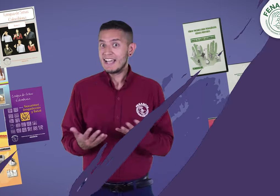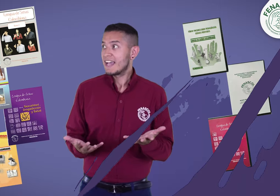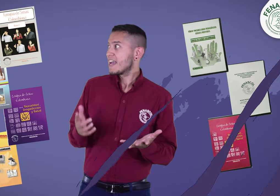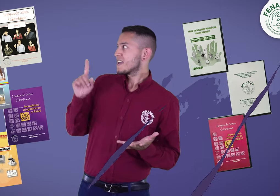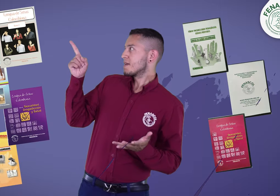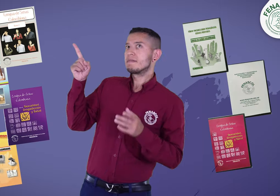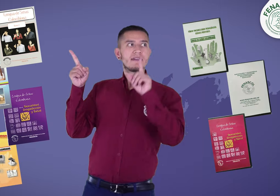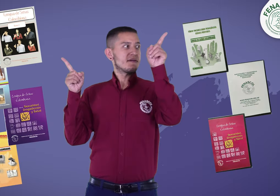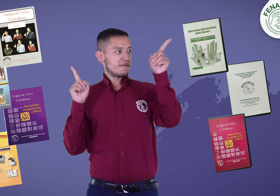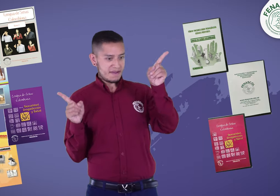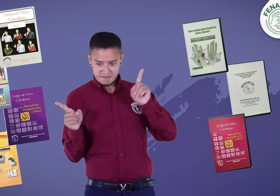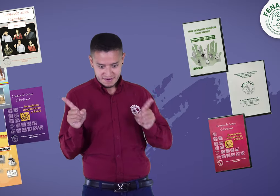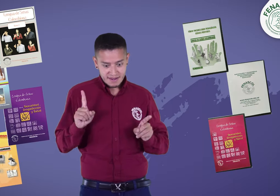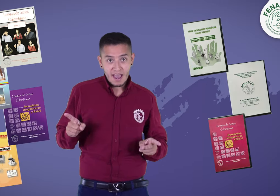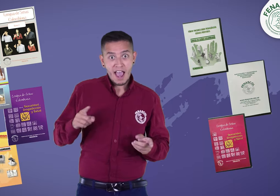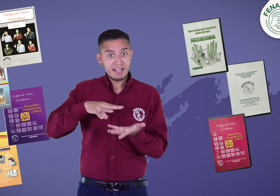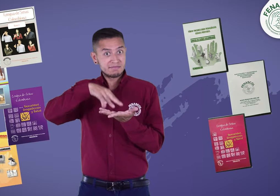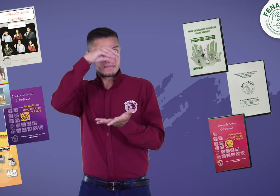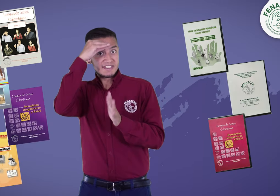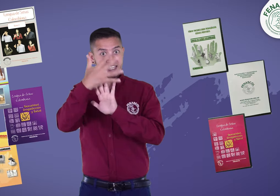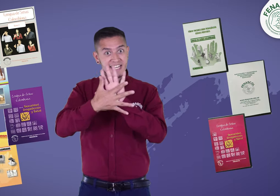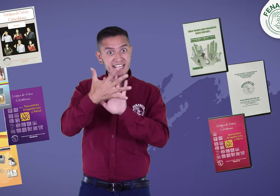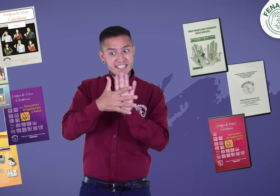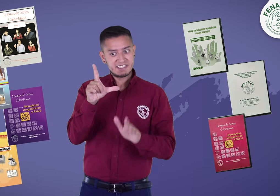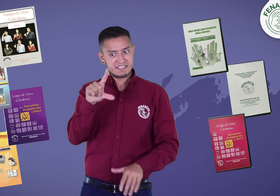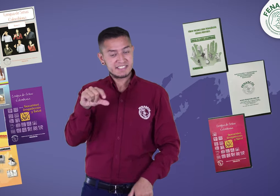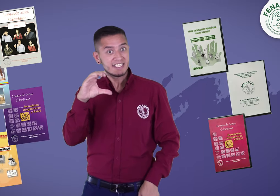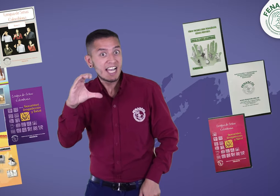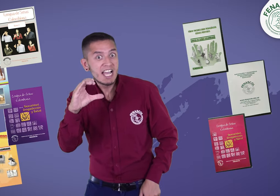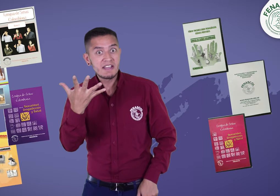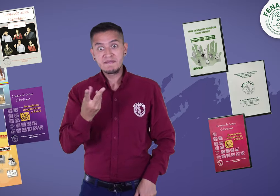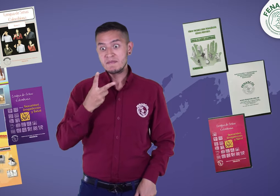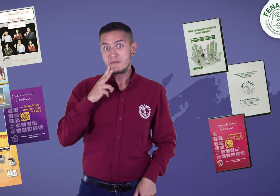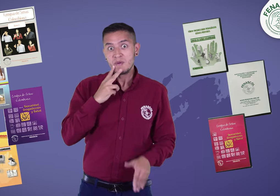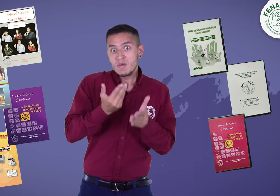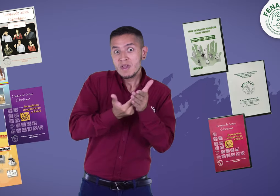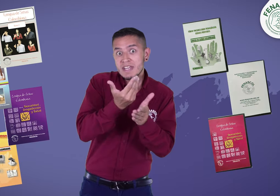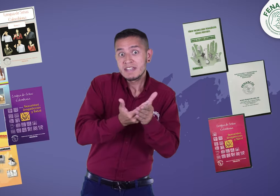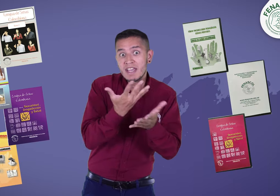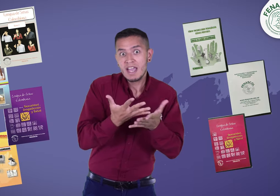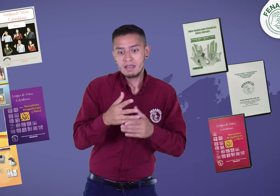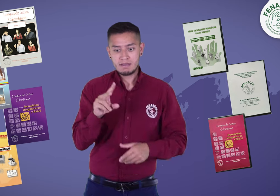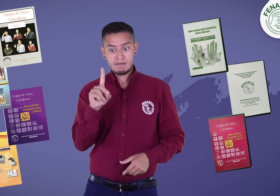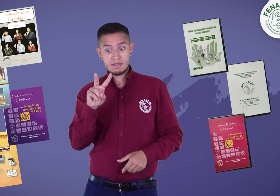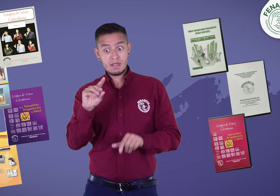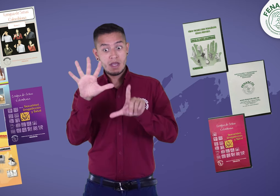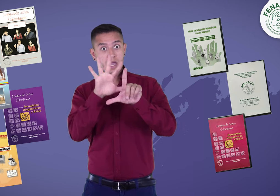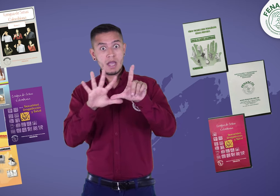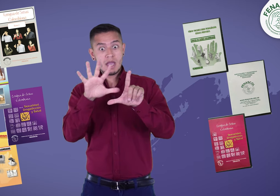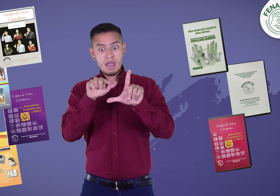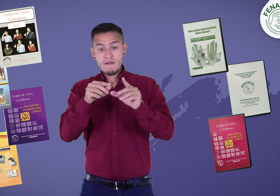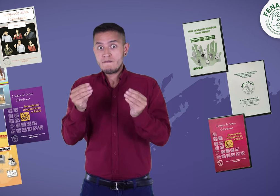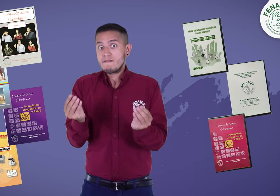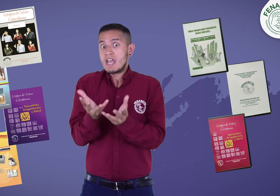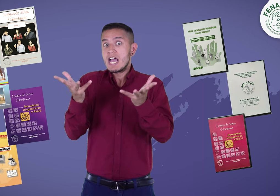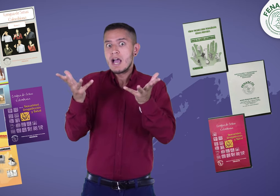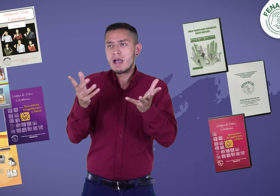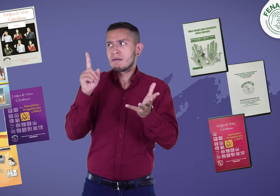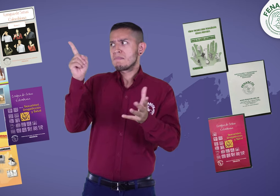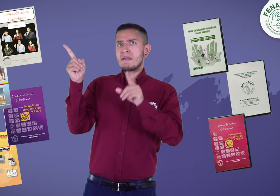Recuerda, este material es útil si estás aprendiendo lengua de señas colombiana o para adquirir un vocabulario nuevo en los DVDs,